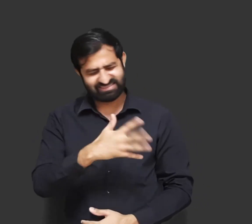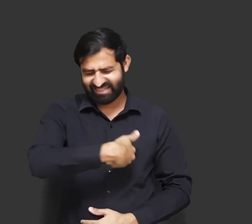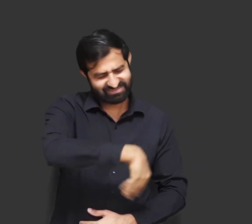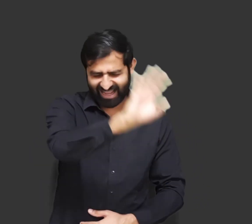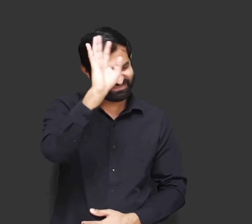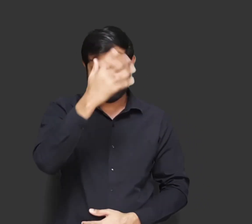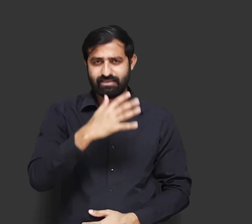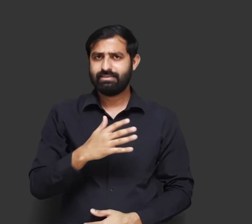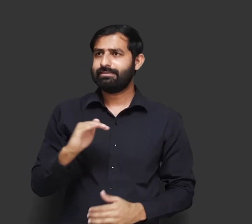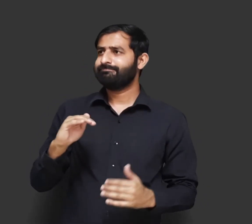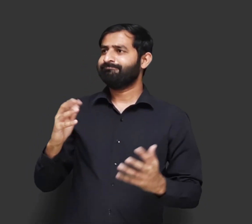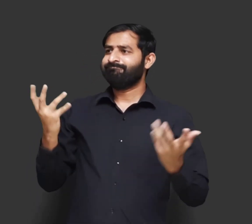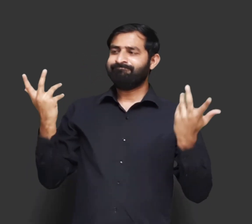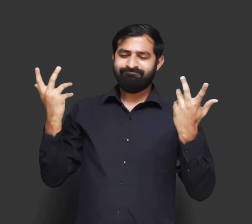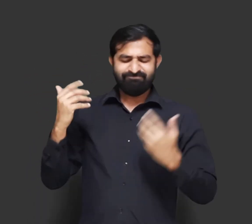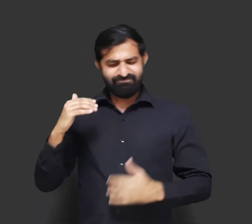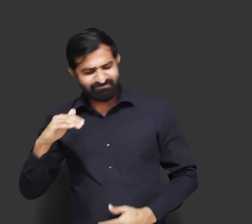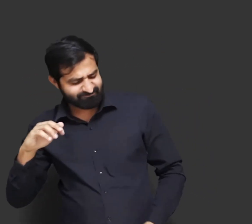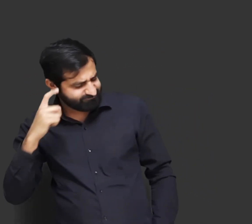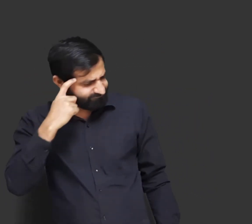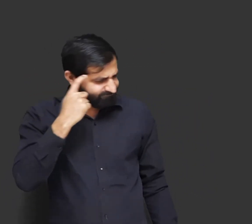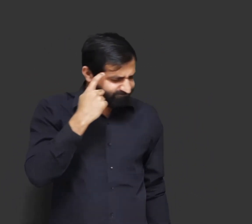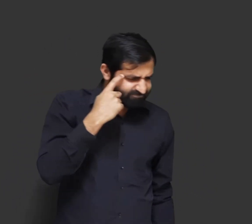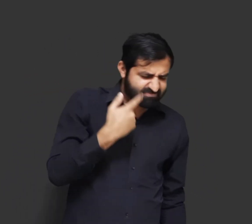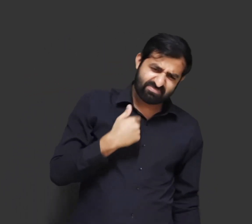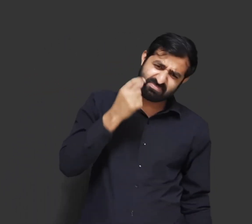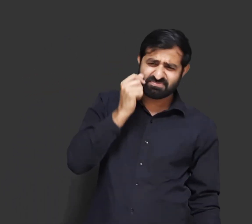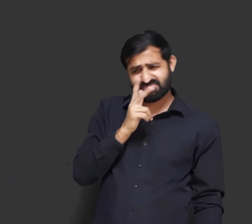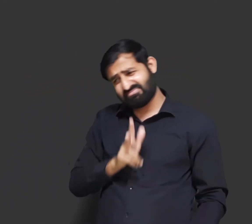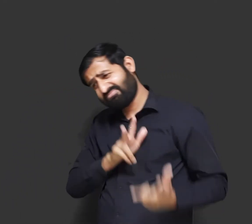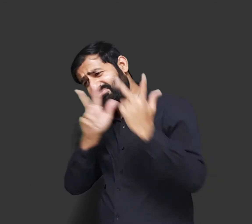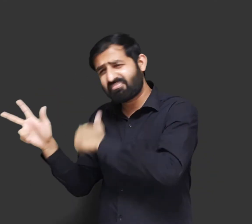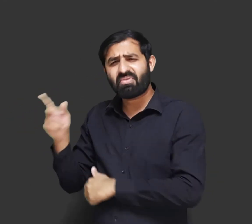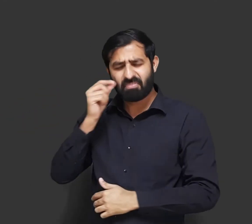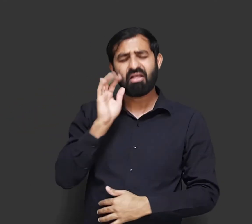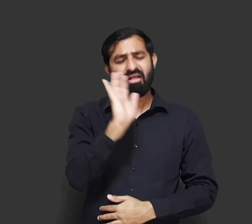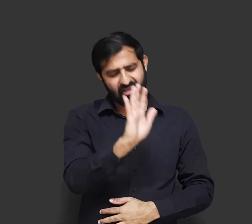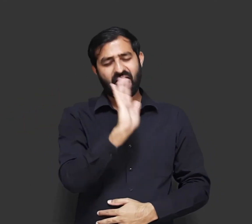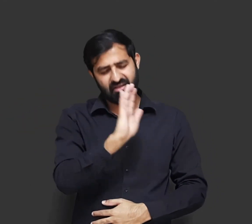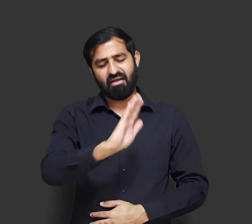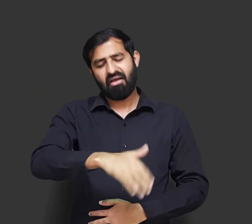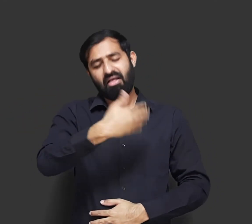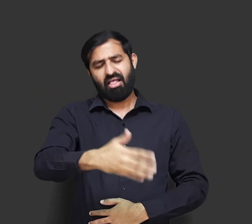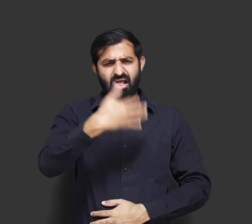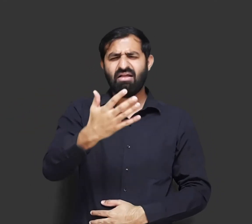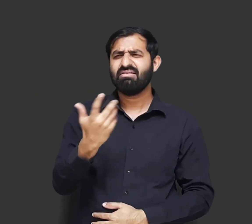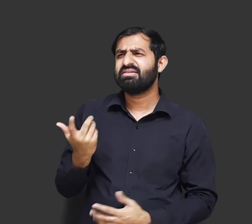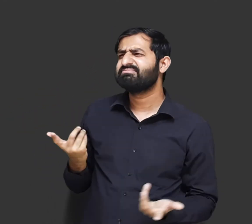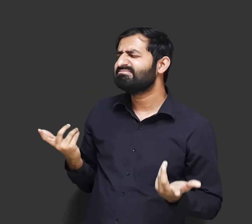मेरा ही है, दुकानदार ने उसे वहाँ से जाने के लिए कहा, वह सोचने लगा कि अगर मैं यह बात पिता से कहूं तो वह बात में लेने को